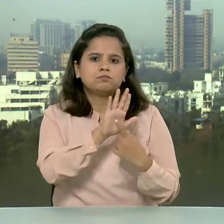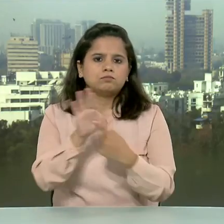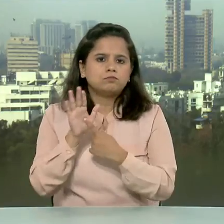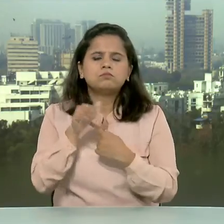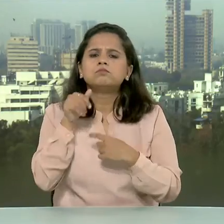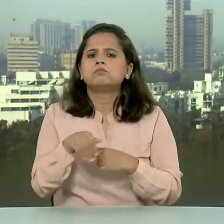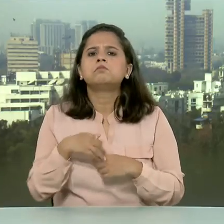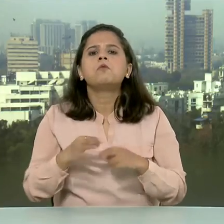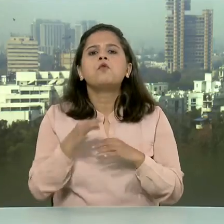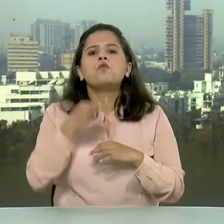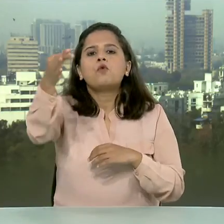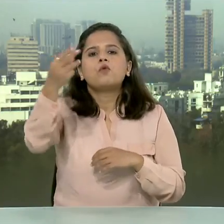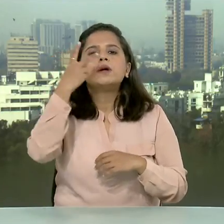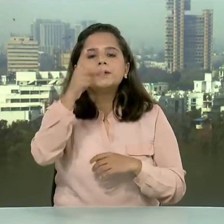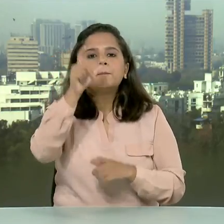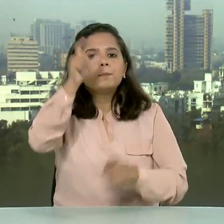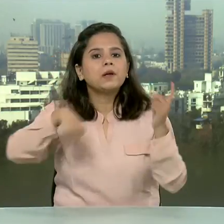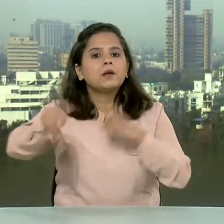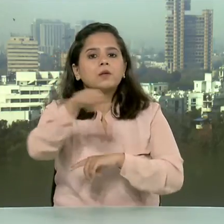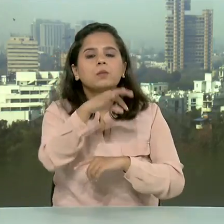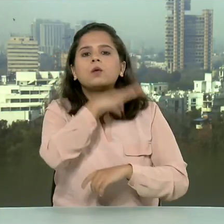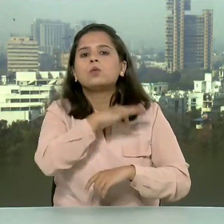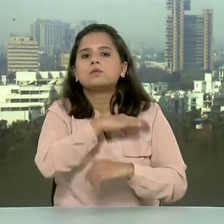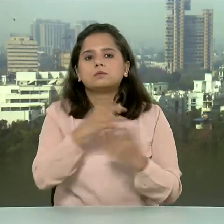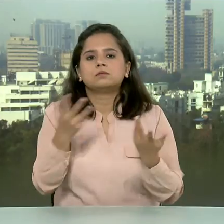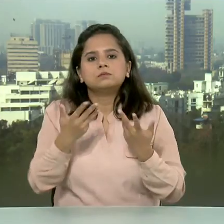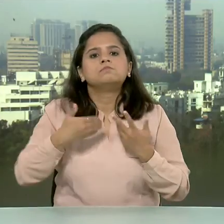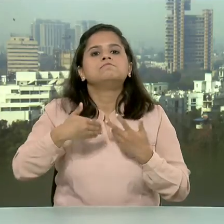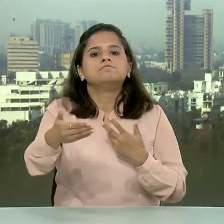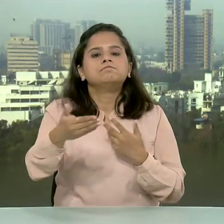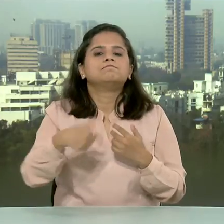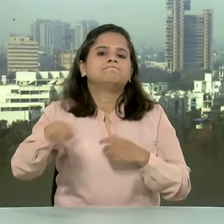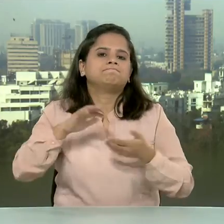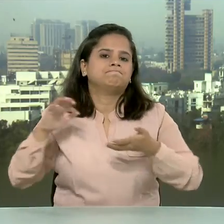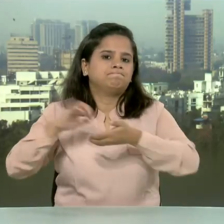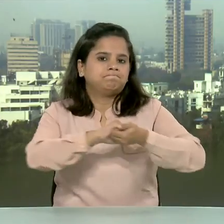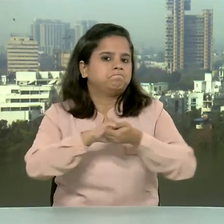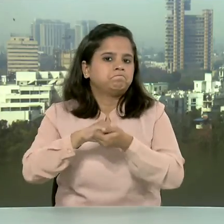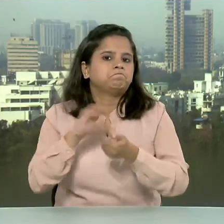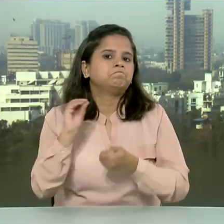फोर्वर्ड लुकिंग अग्रीमेंट अं ग्रीन स्ट्रेजिक पार्टनर्शिप